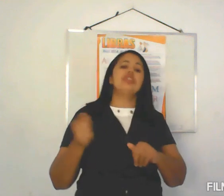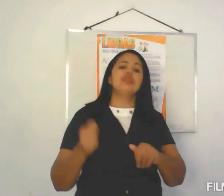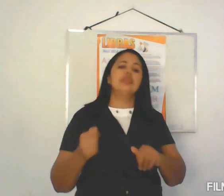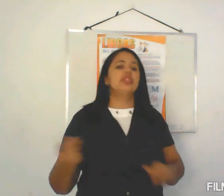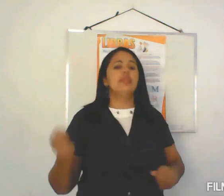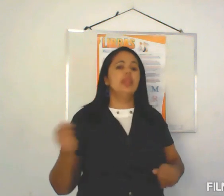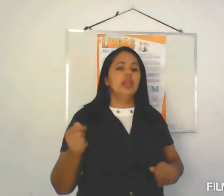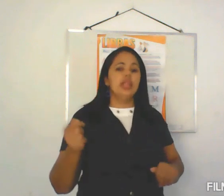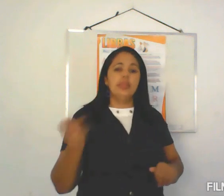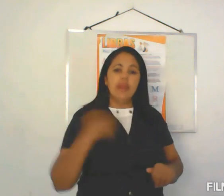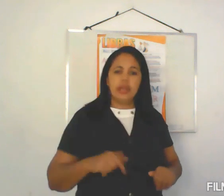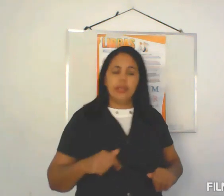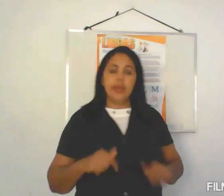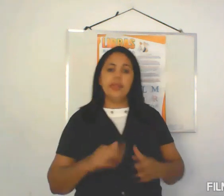e manda pra mim, viu?